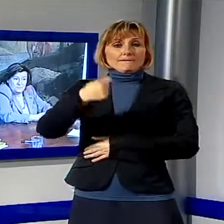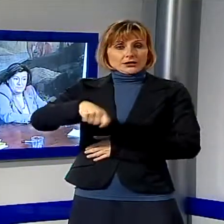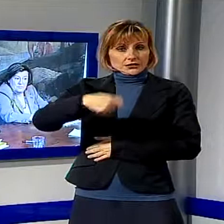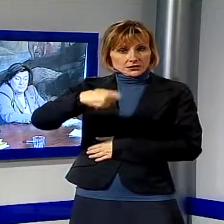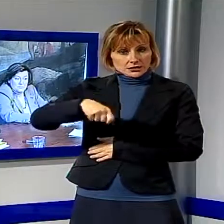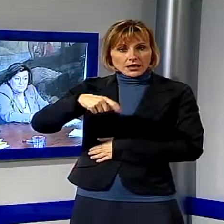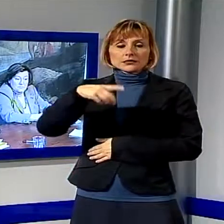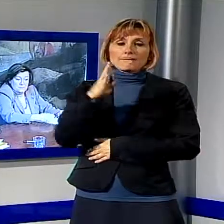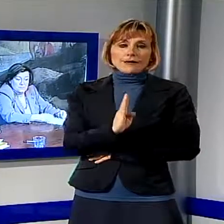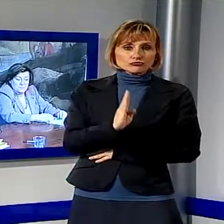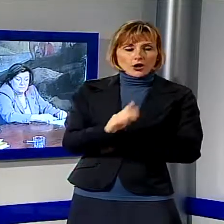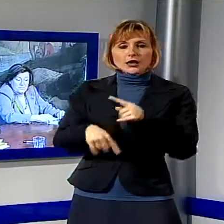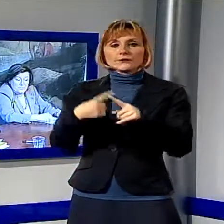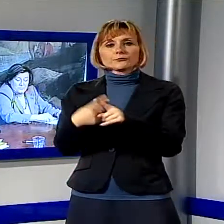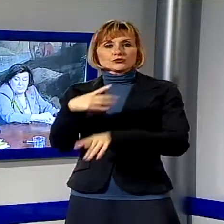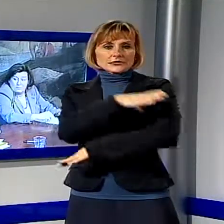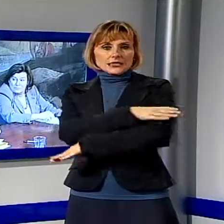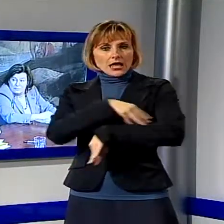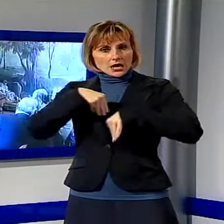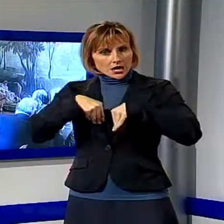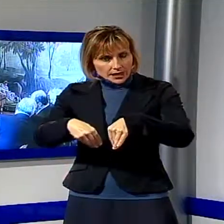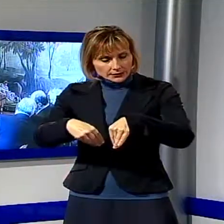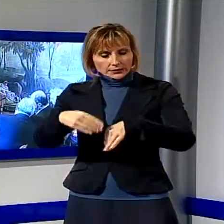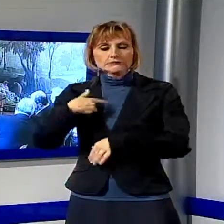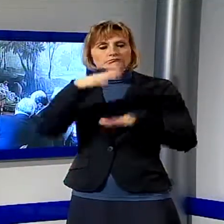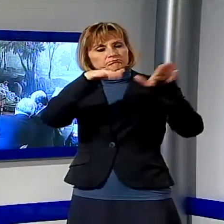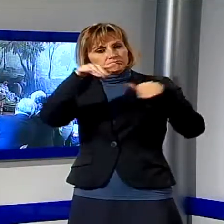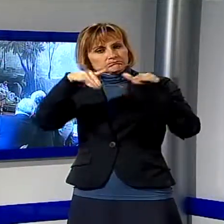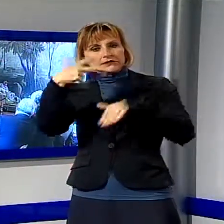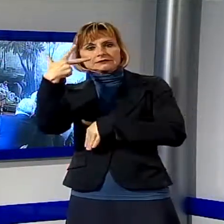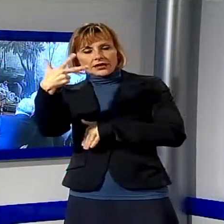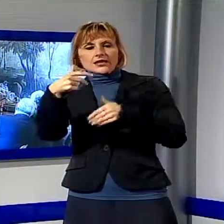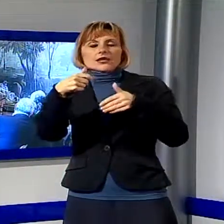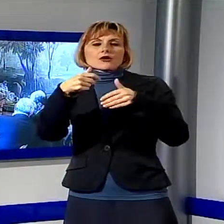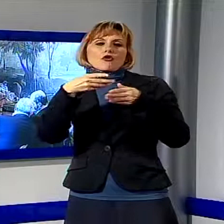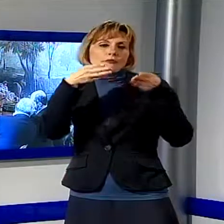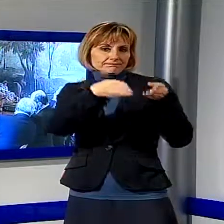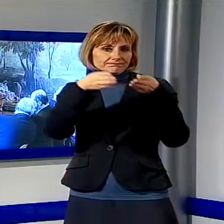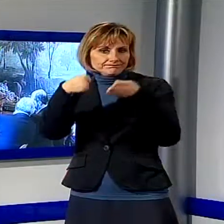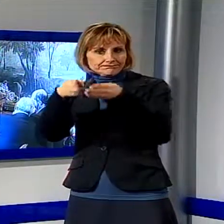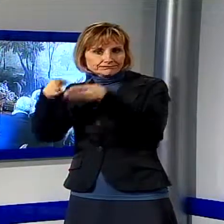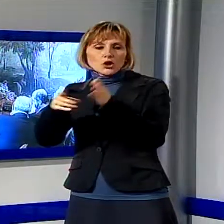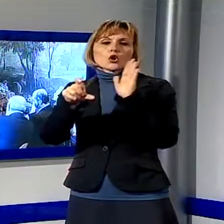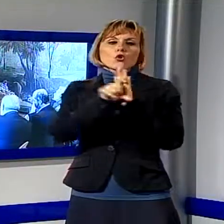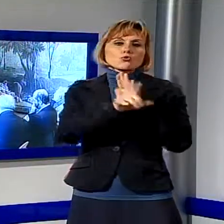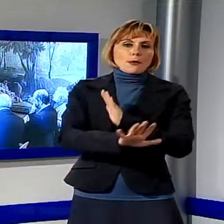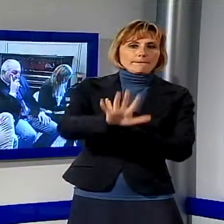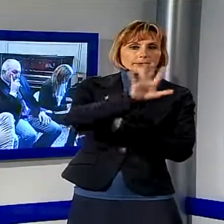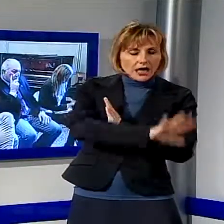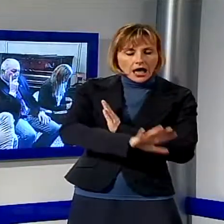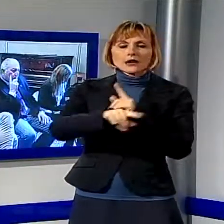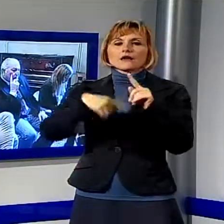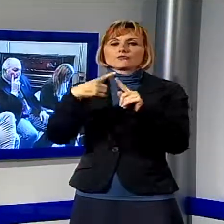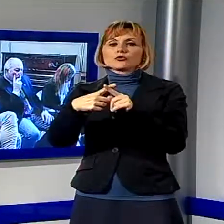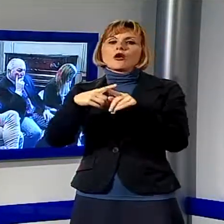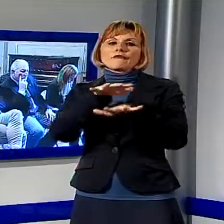Stefano Baccelli e dei sindacati, sono stati convocati in tre differenti sedute i rappresentanti dei comuni della Piana, della Versilia e della Valle